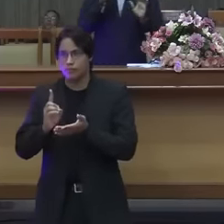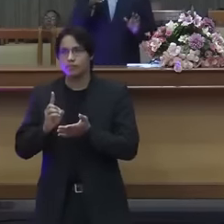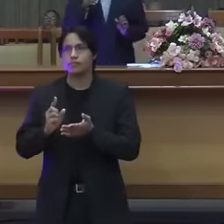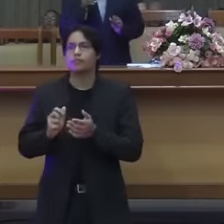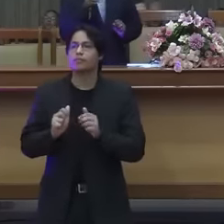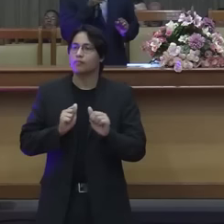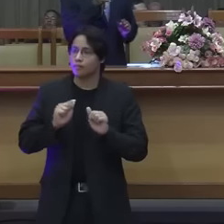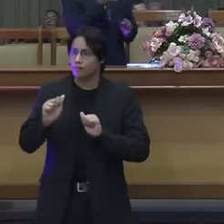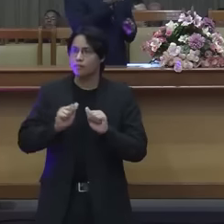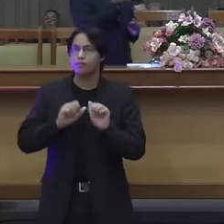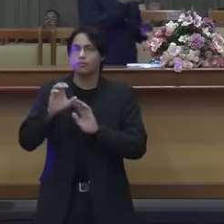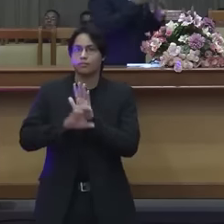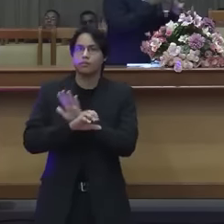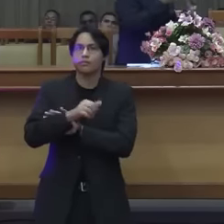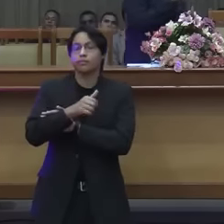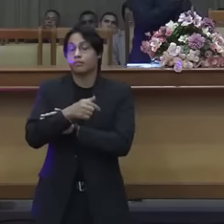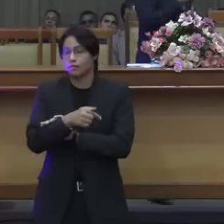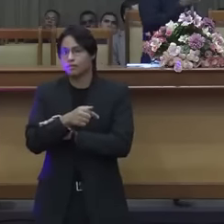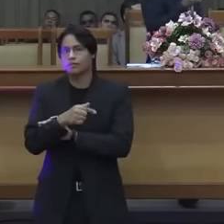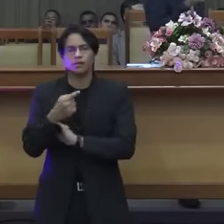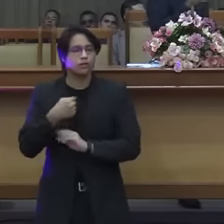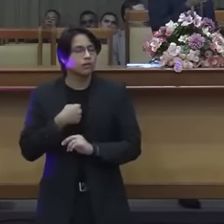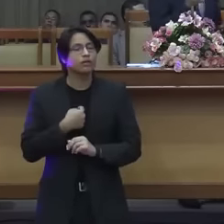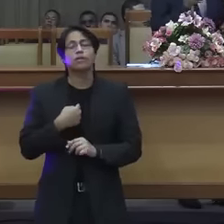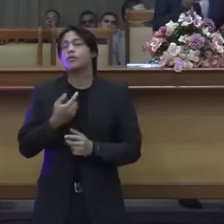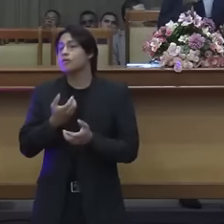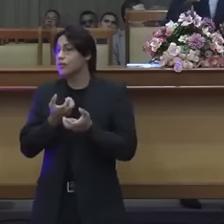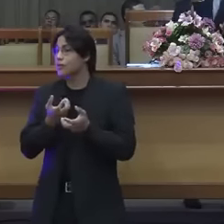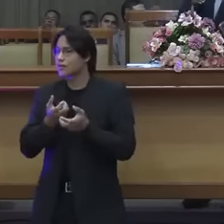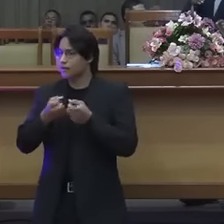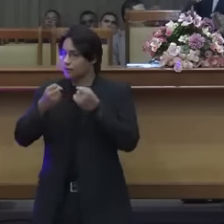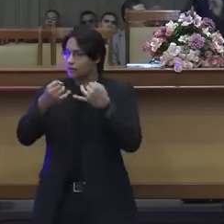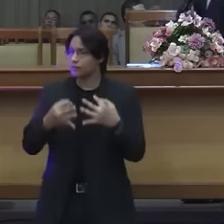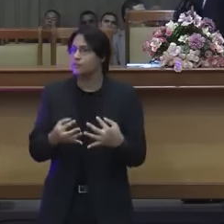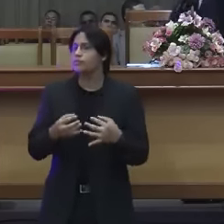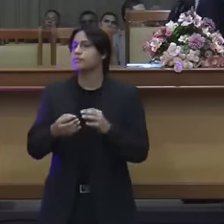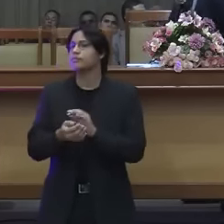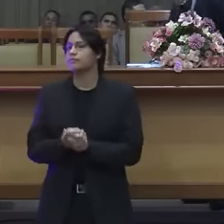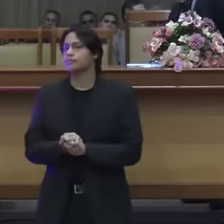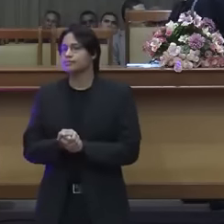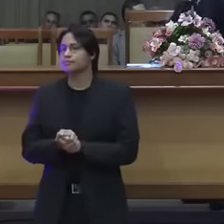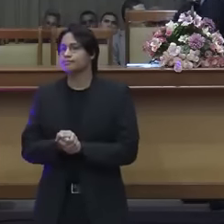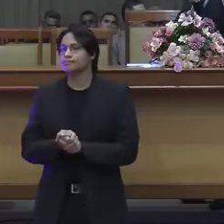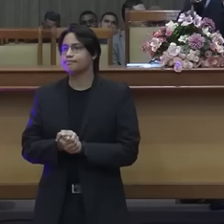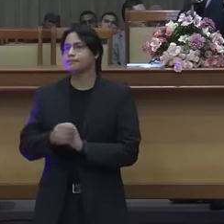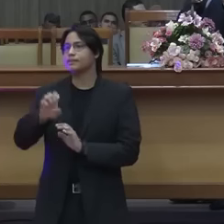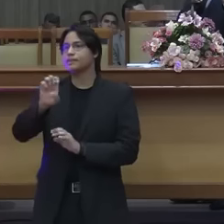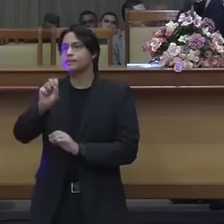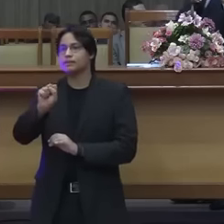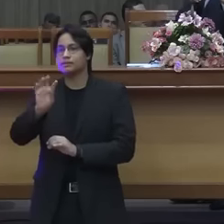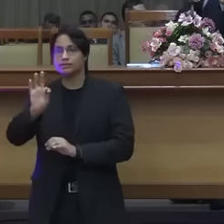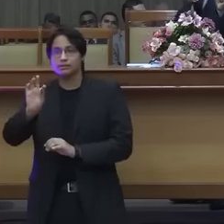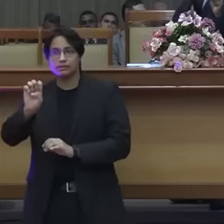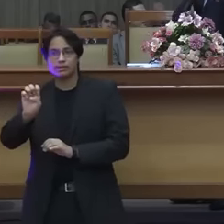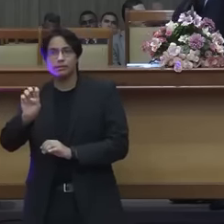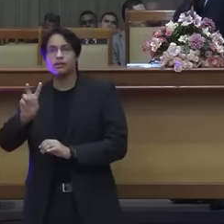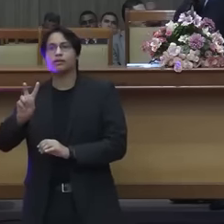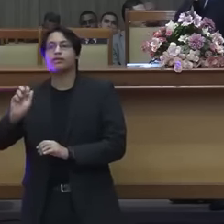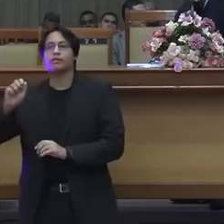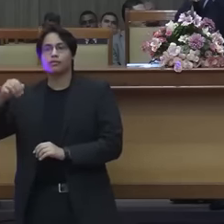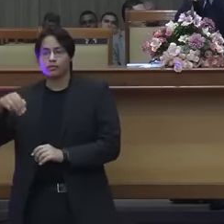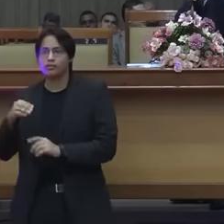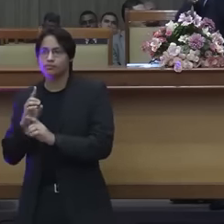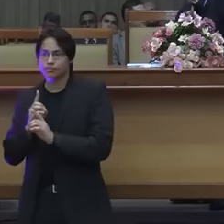eu não anotei isso, mas eu quero dizer para vocês, o próprio Estevão, ele